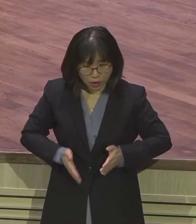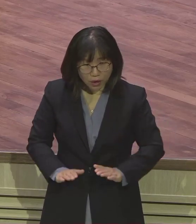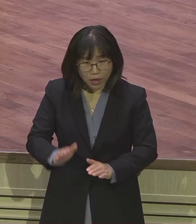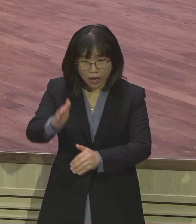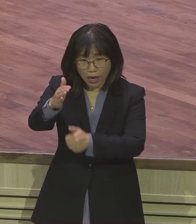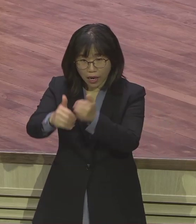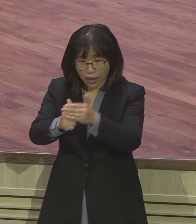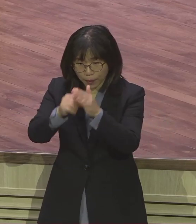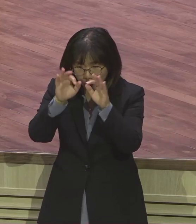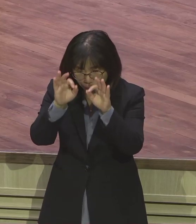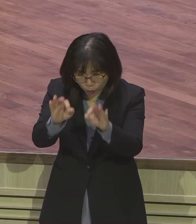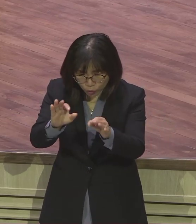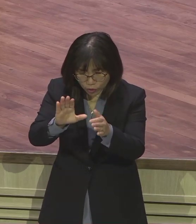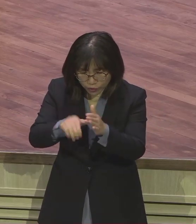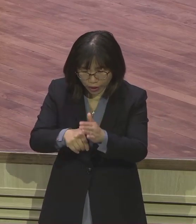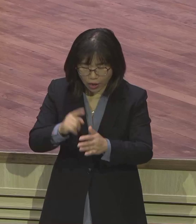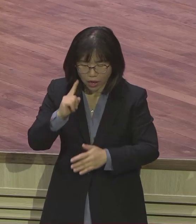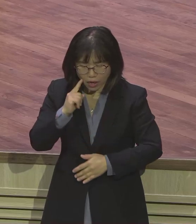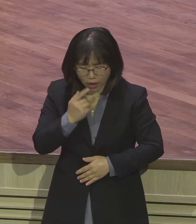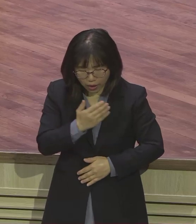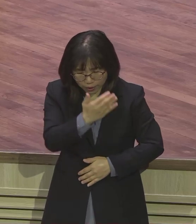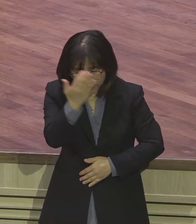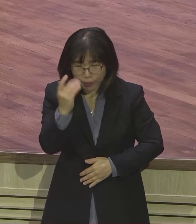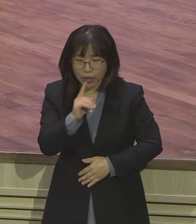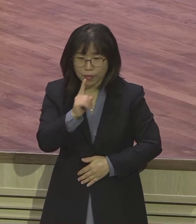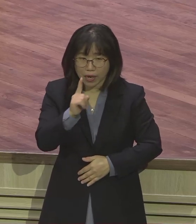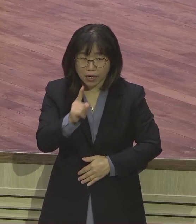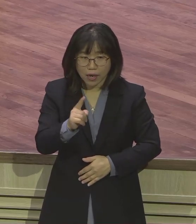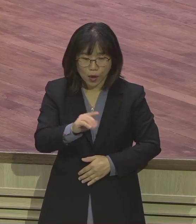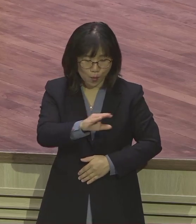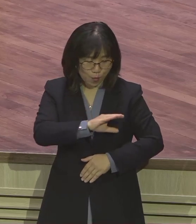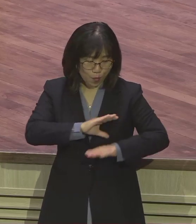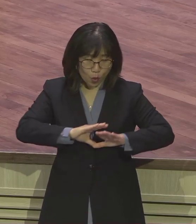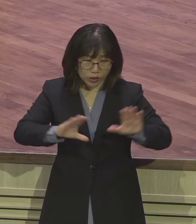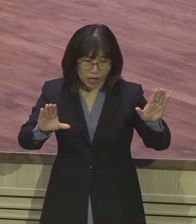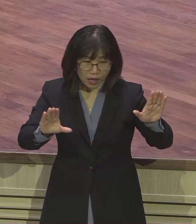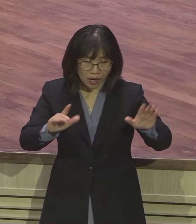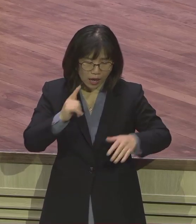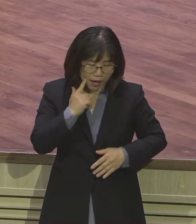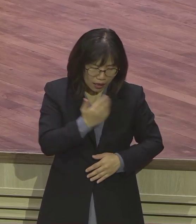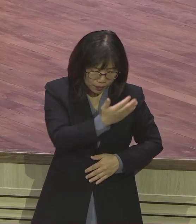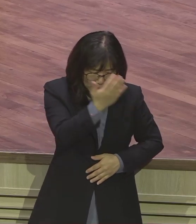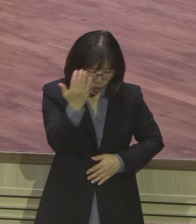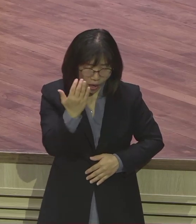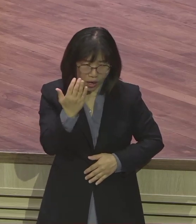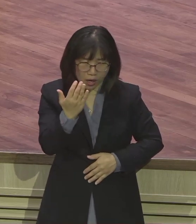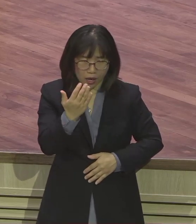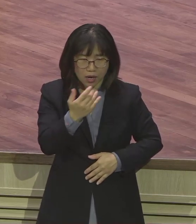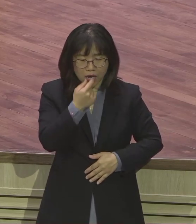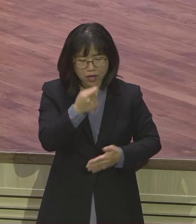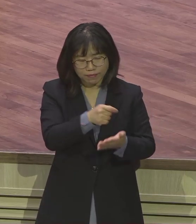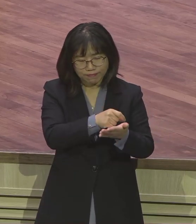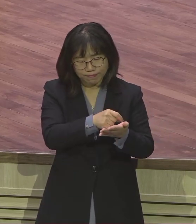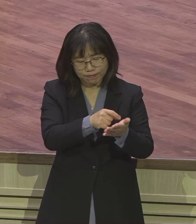아름다운지라 그렇게 또 표현하고 있어요. 모세를 잡고 아름다운 표현을 많이 했어요. 아름다운 문제라 그렇게 표현했는데 결국 영의 눈이 열린